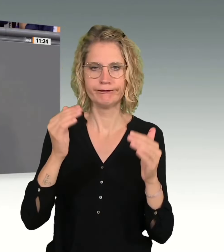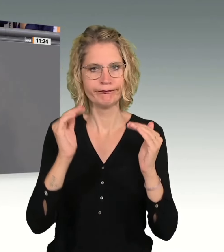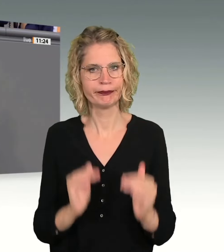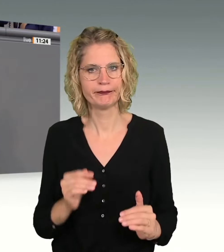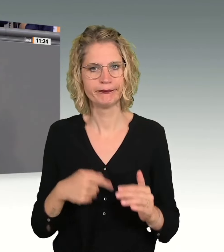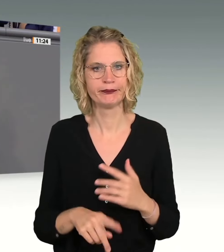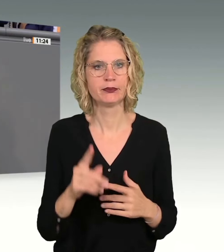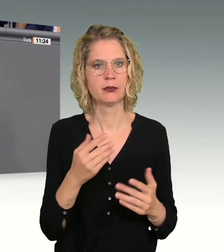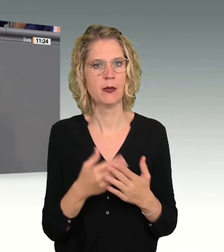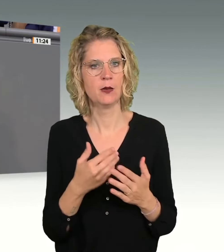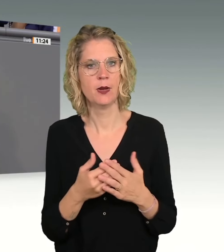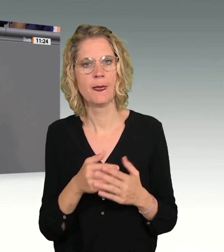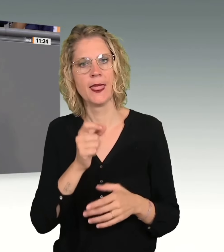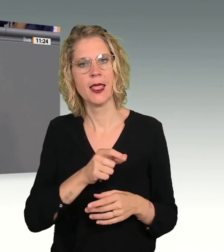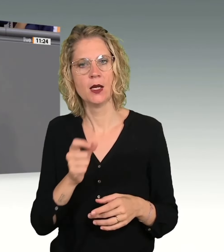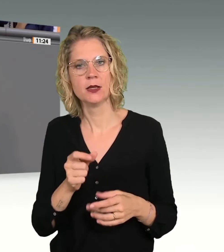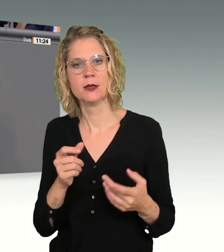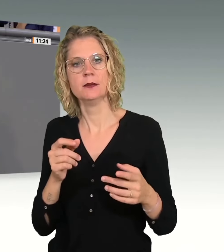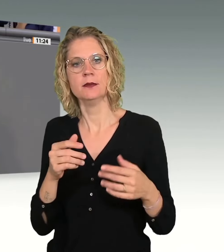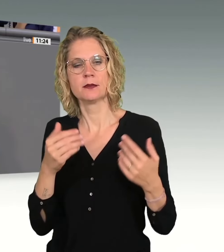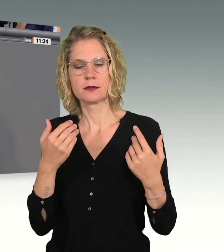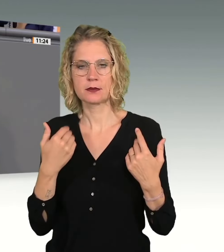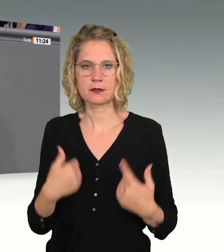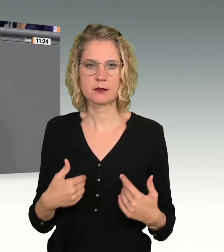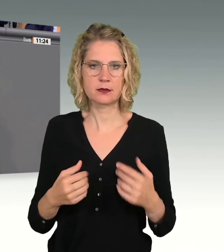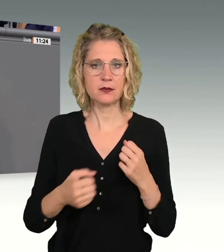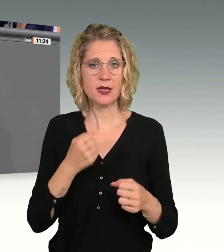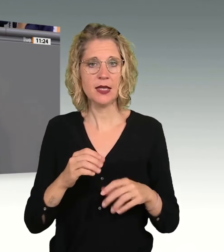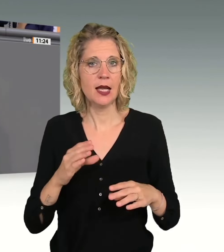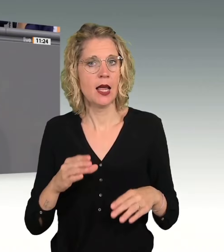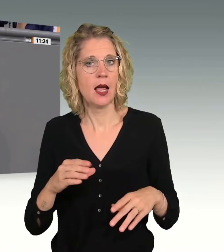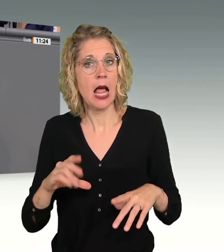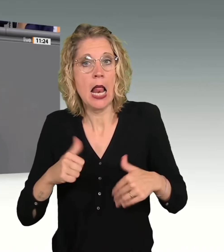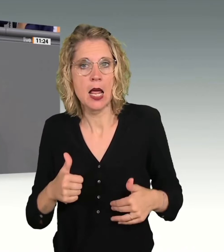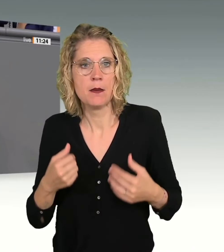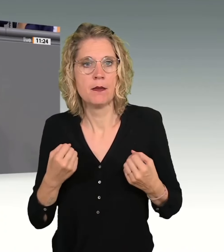dass wir bei diesen Themen gemeinsam an einem Strang ziehen würden. Vielen Dank.